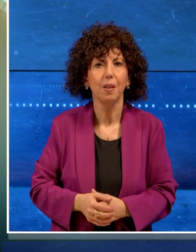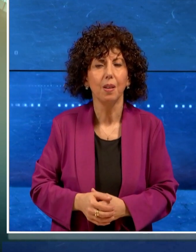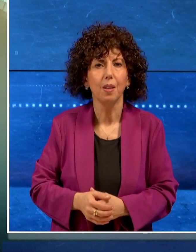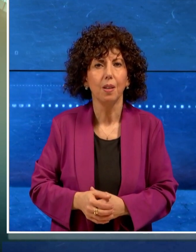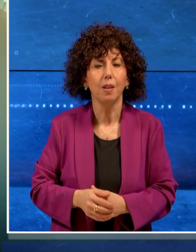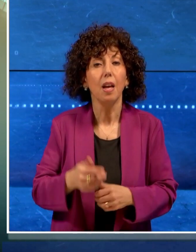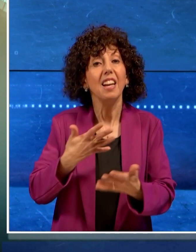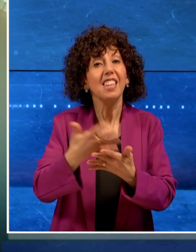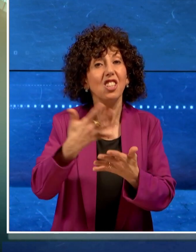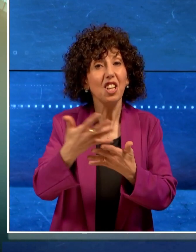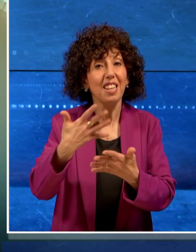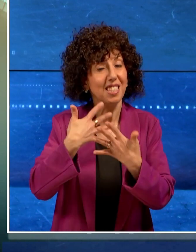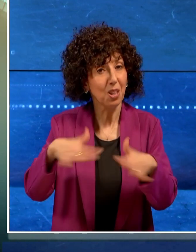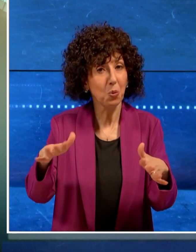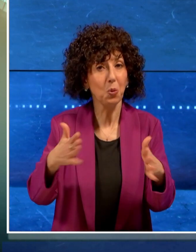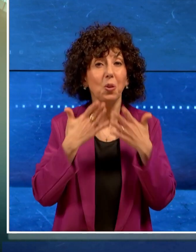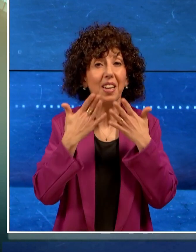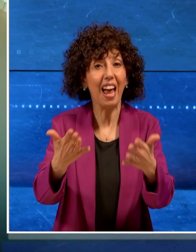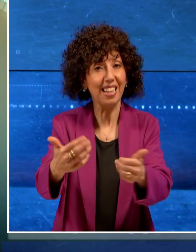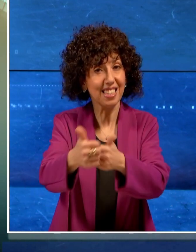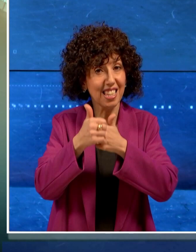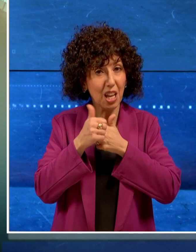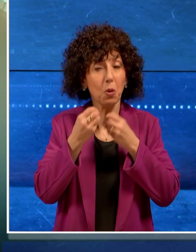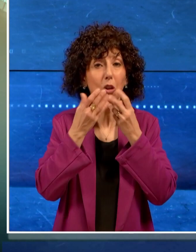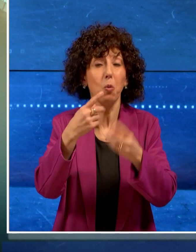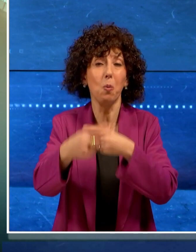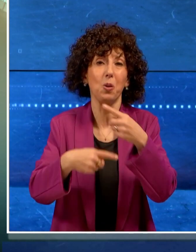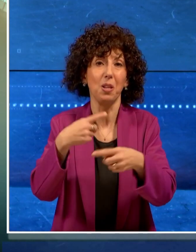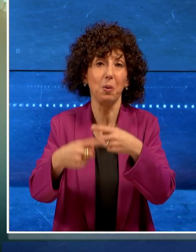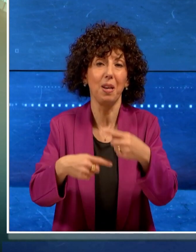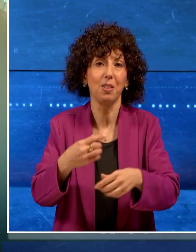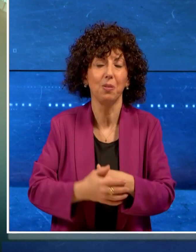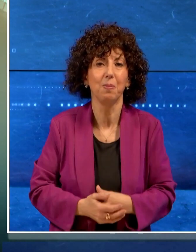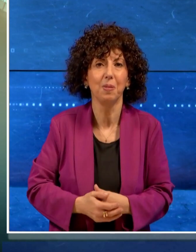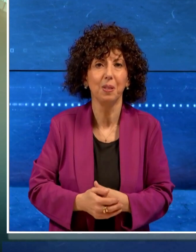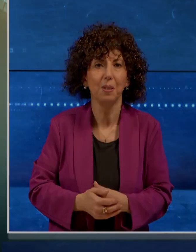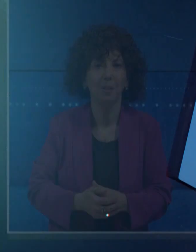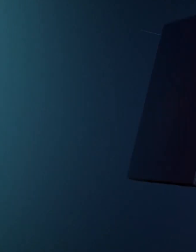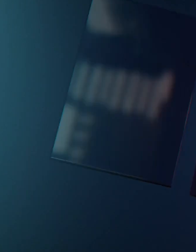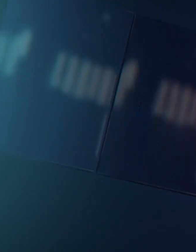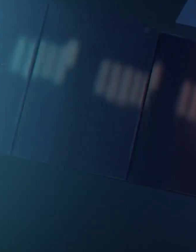E con il TGList è tutto, grazie per averci seguito, buon proseguimento. Grazie.